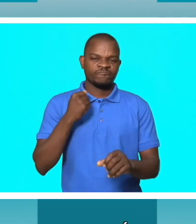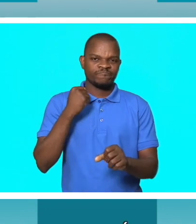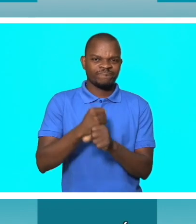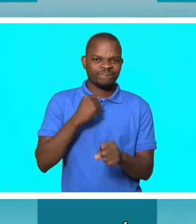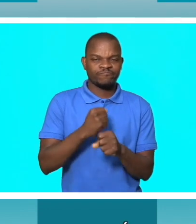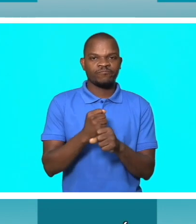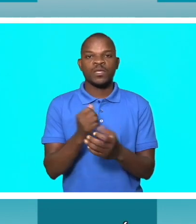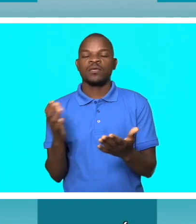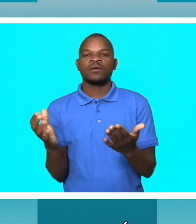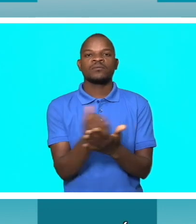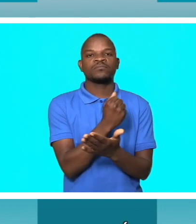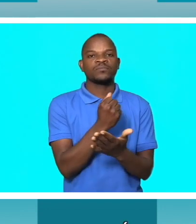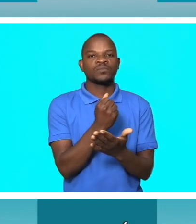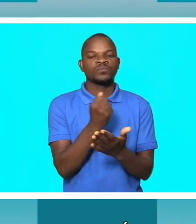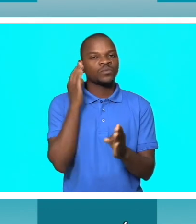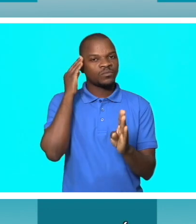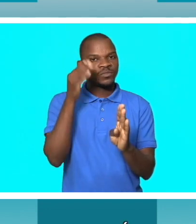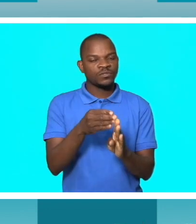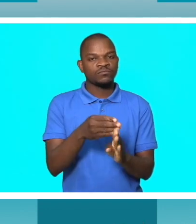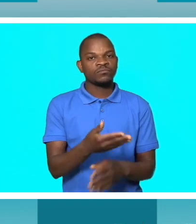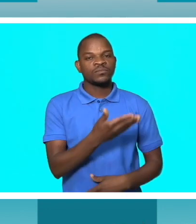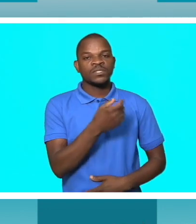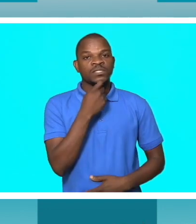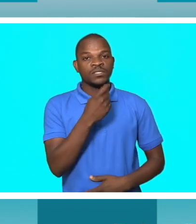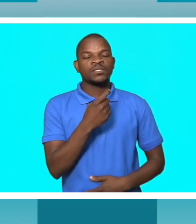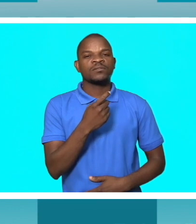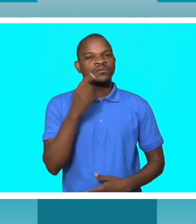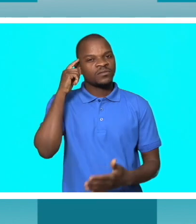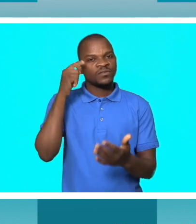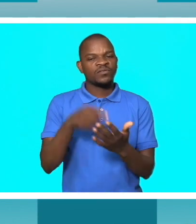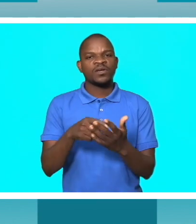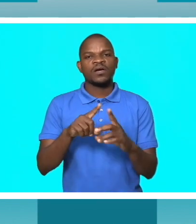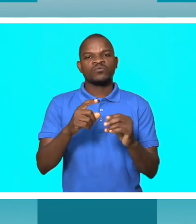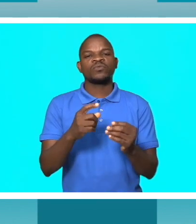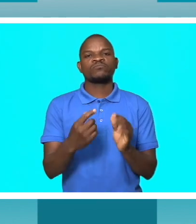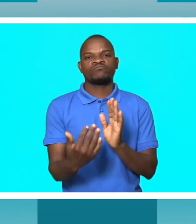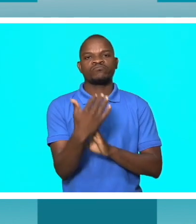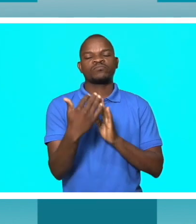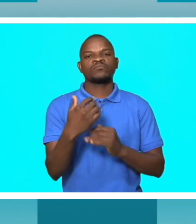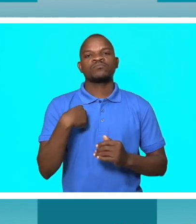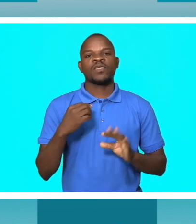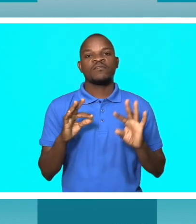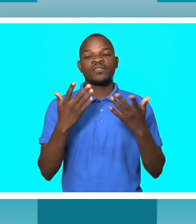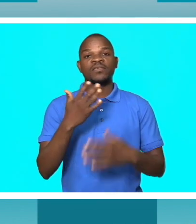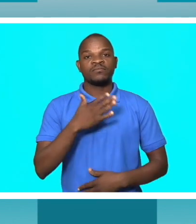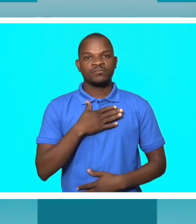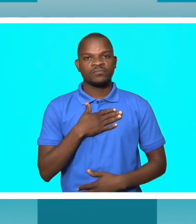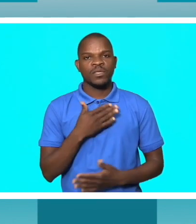a minha vida em si. Eu continuo a dizer, eu admiro muito a ele, porque no dia que eu lhe